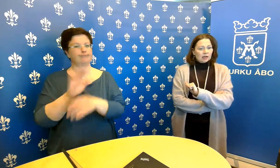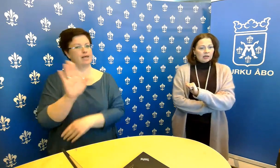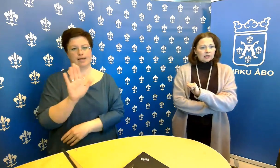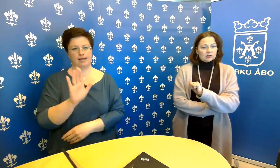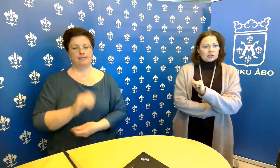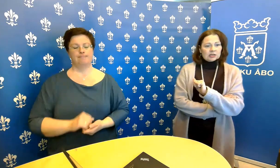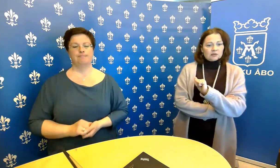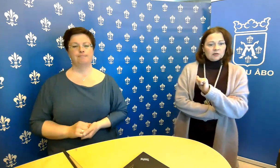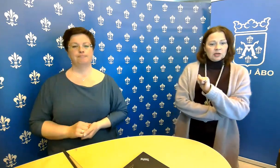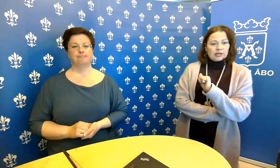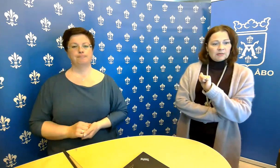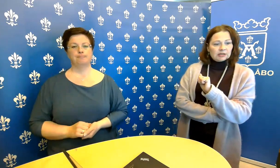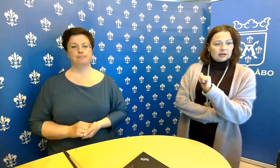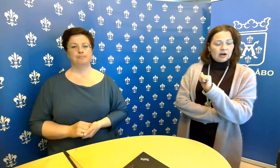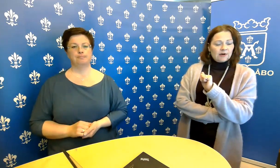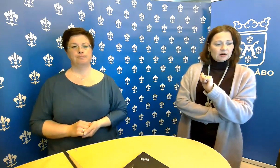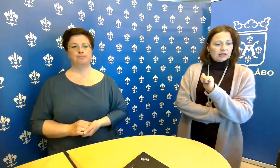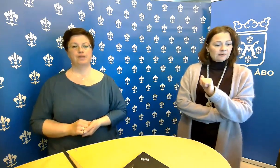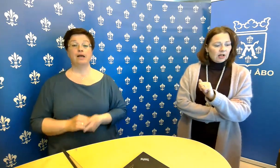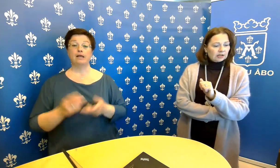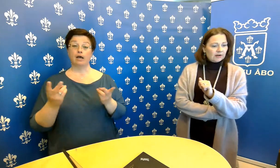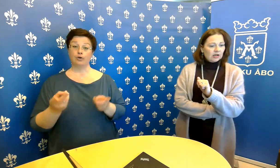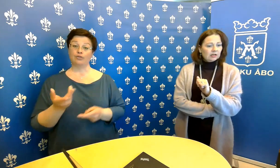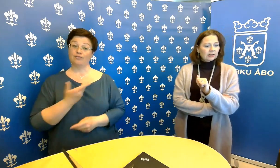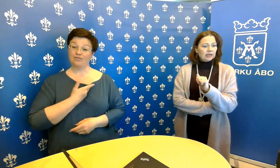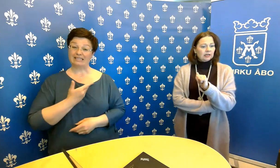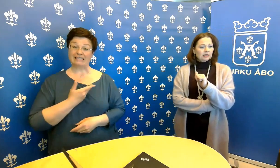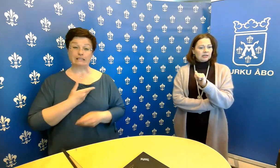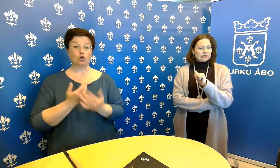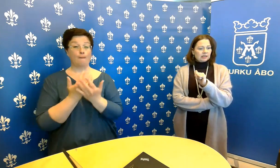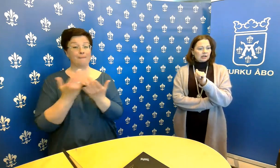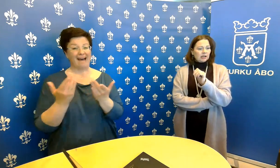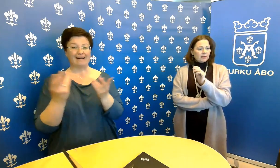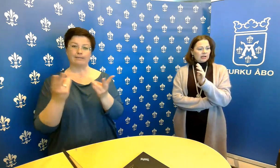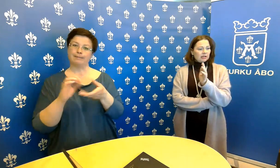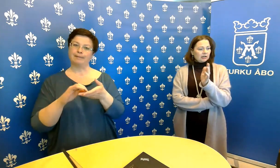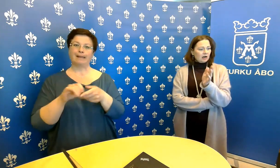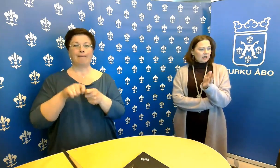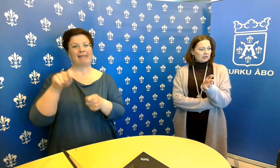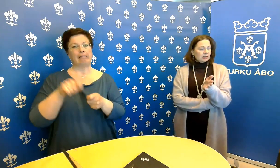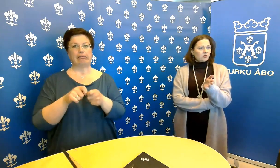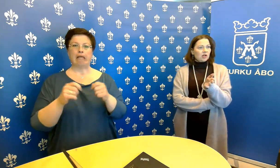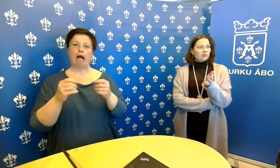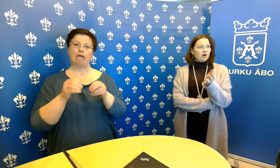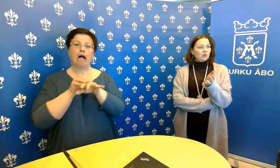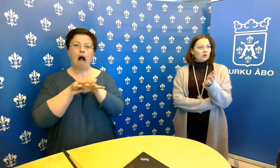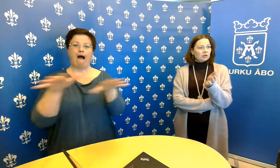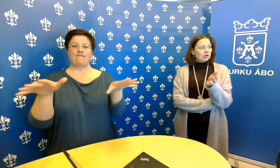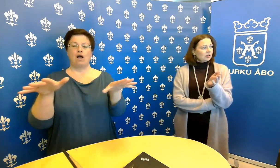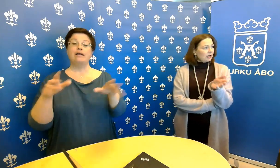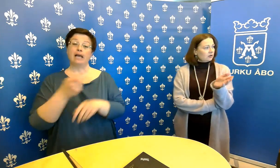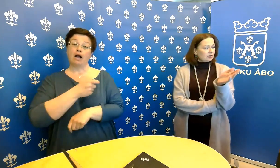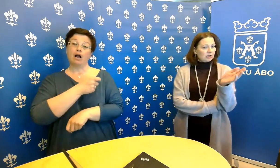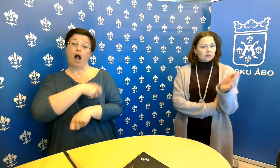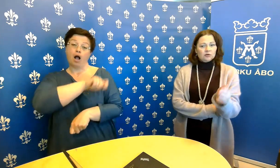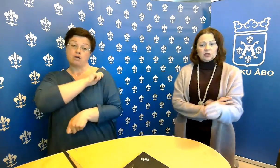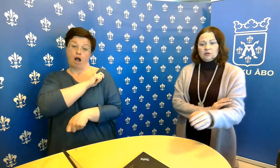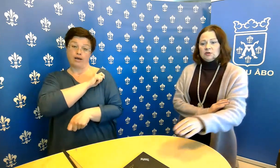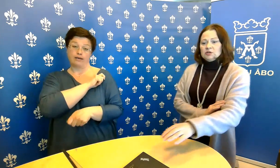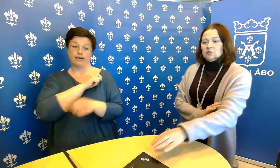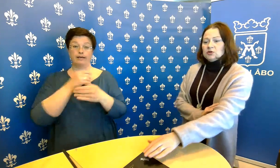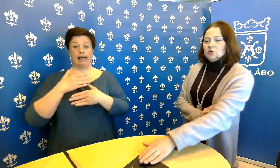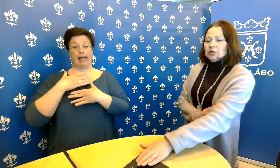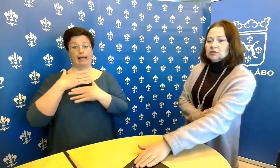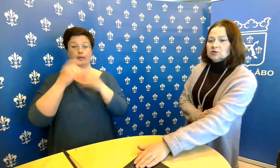Ja tosiaan kun tämä mittakaava on niin valtava, niin sen takia meillä näitä kankaisia suojaimia on myös käytössä. Ja niin kuin